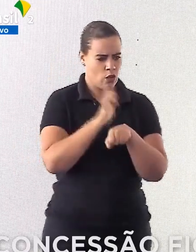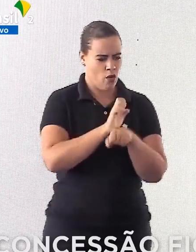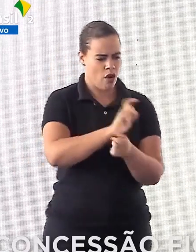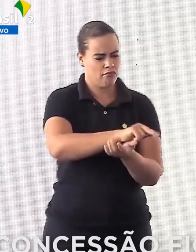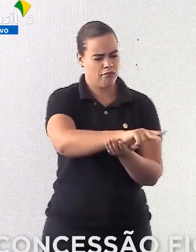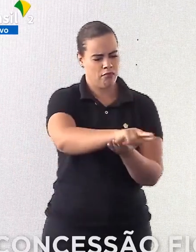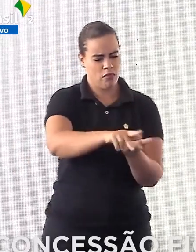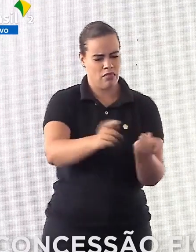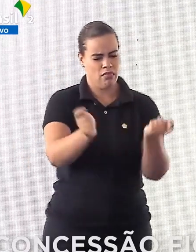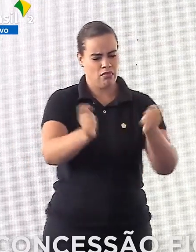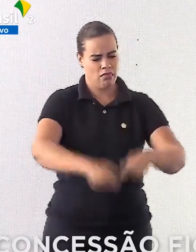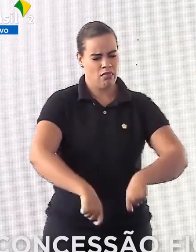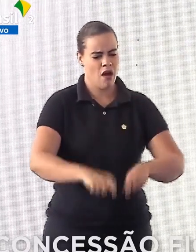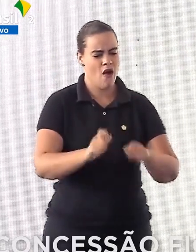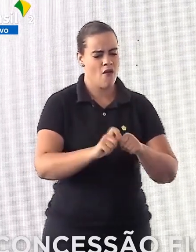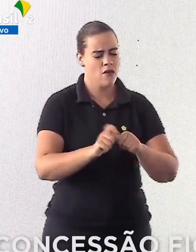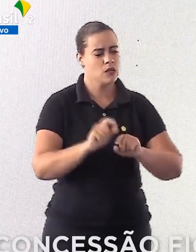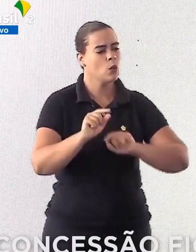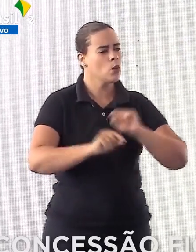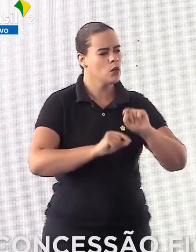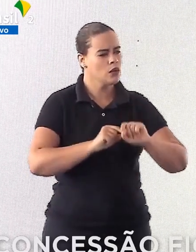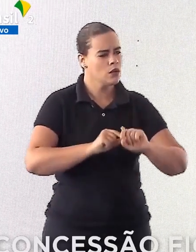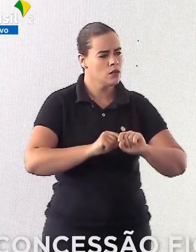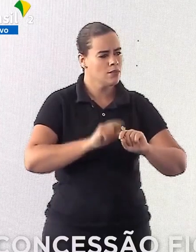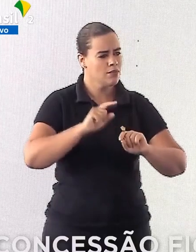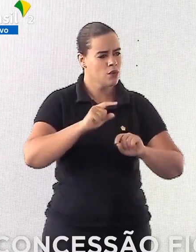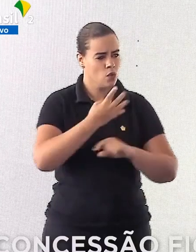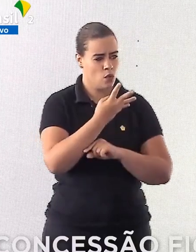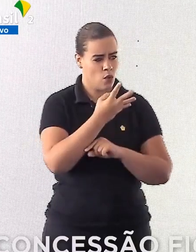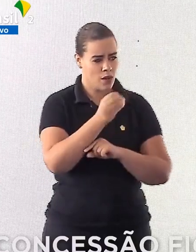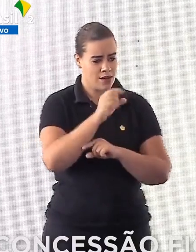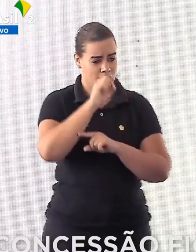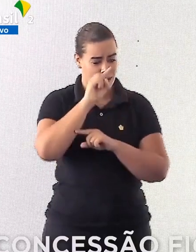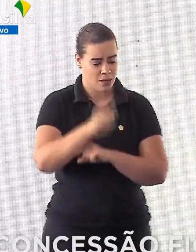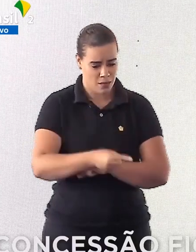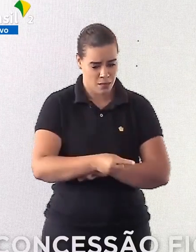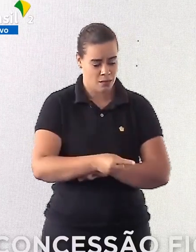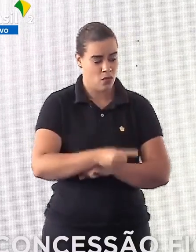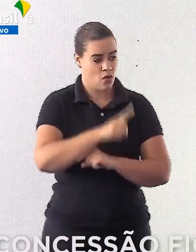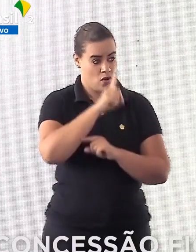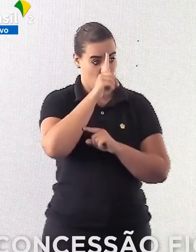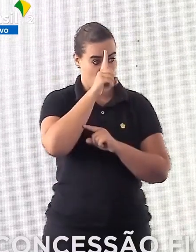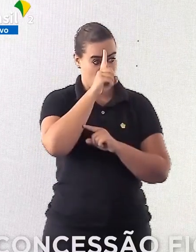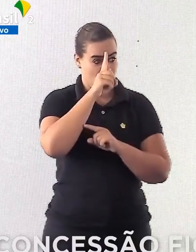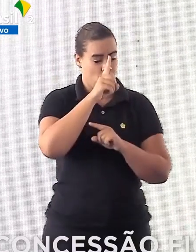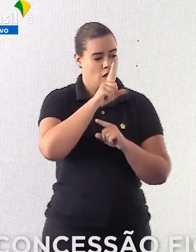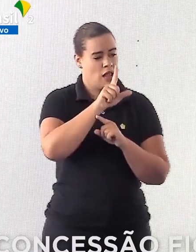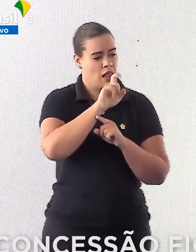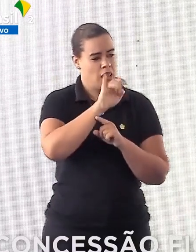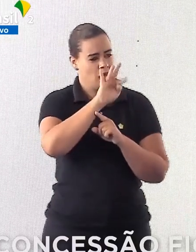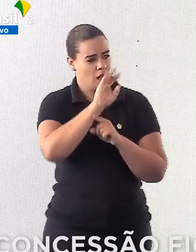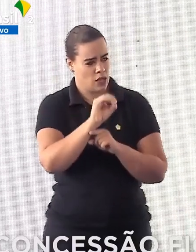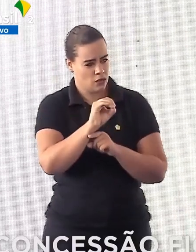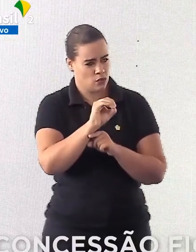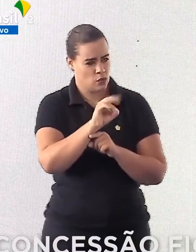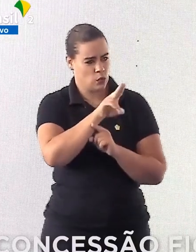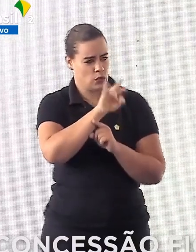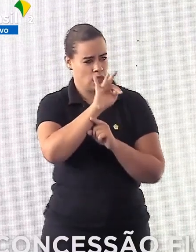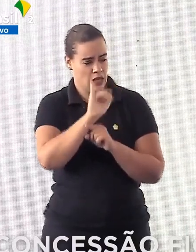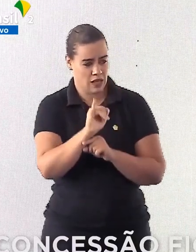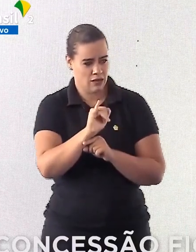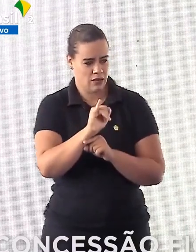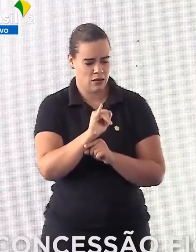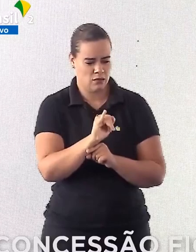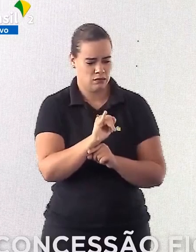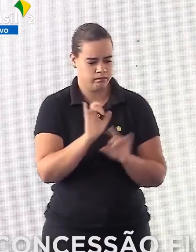fazer mais de 40 mil leitos de UTI de ponta e evitado a morte de